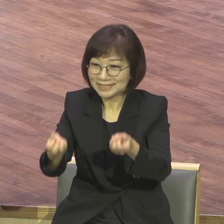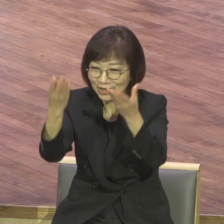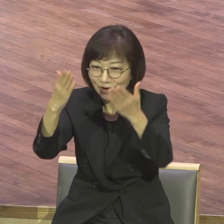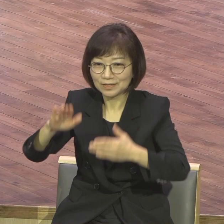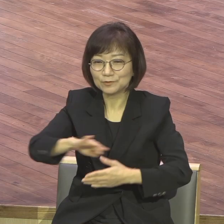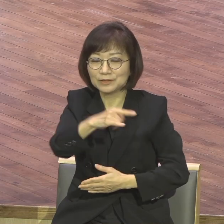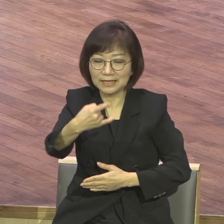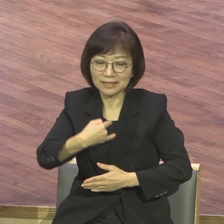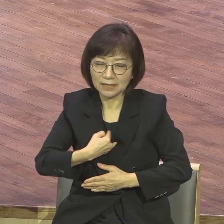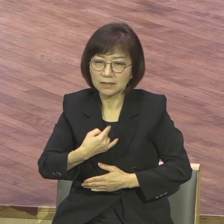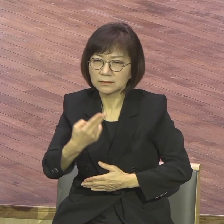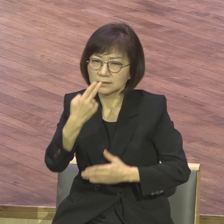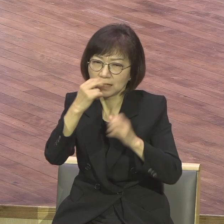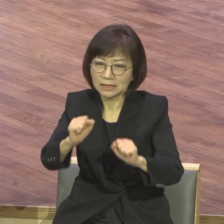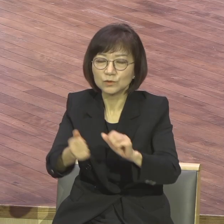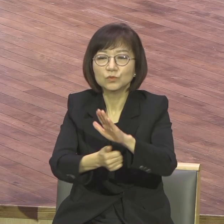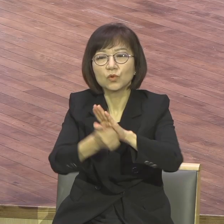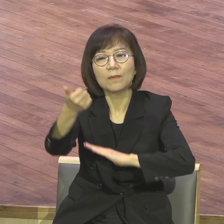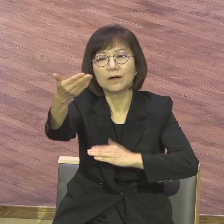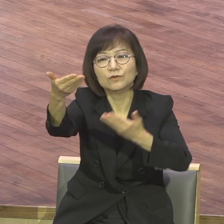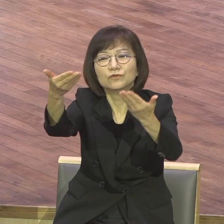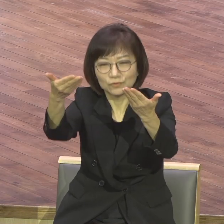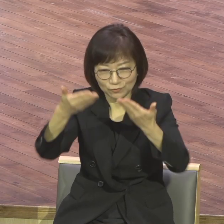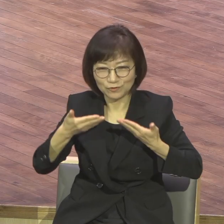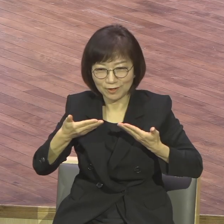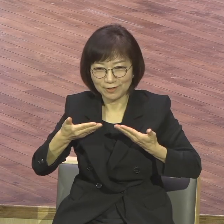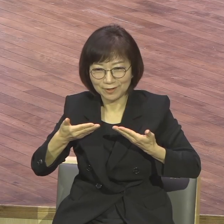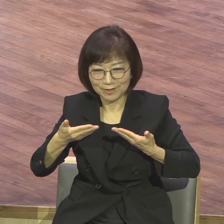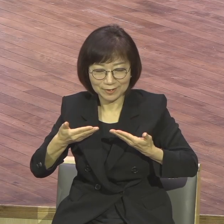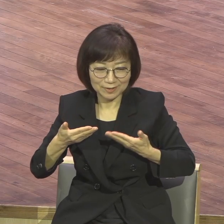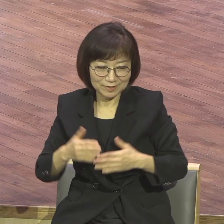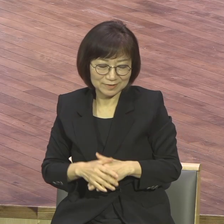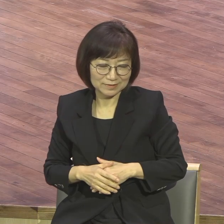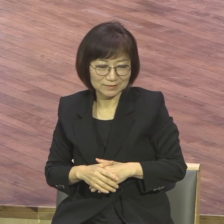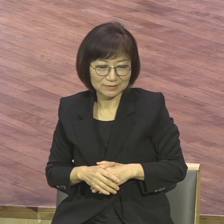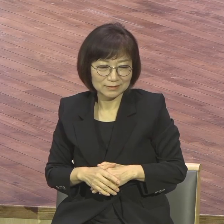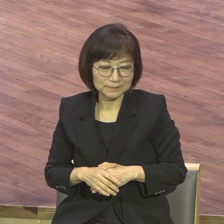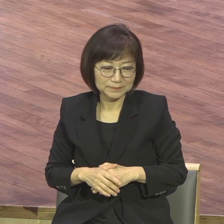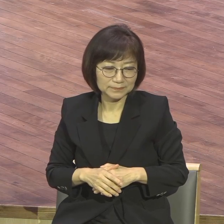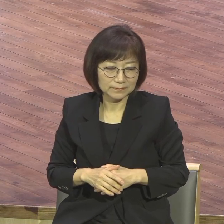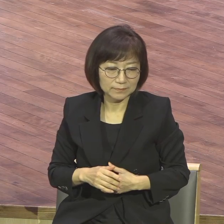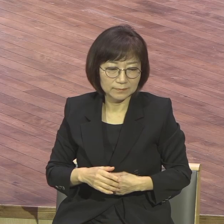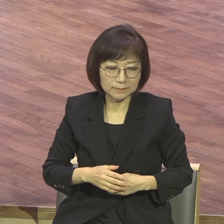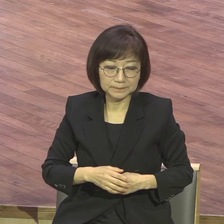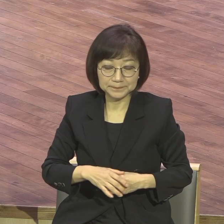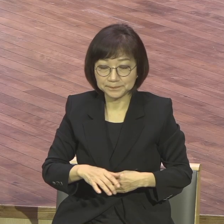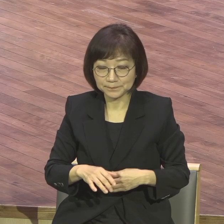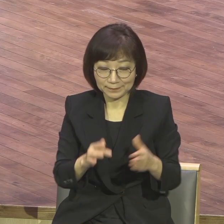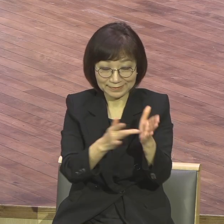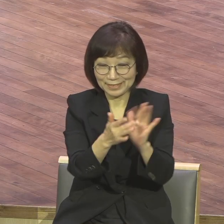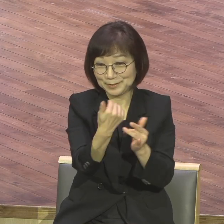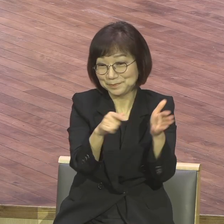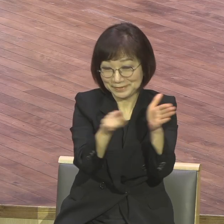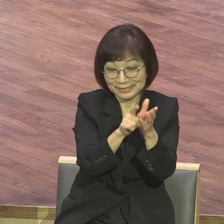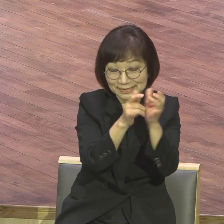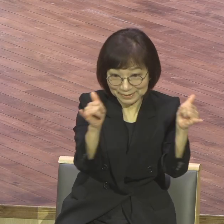메시지가 담겨져 있기 때문입니다. 기독교 절기 중에서 부활절과